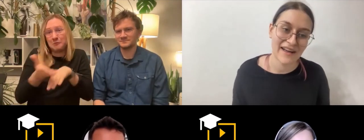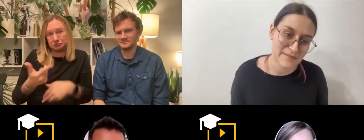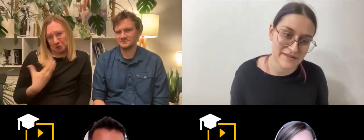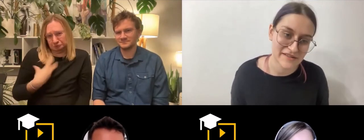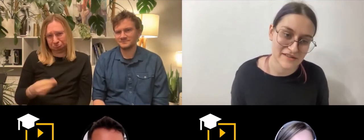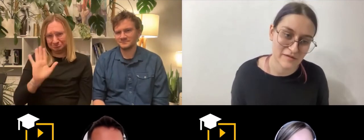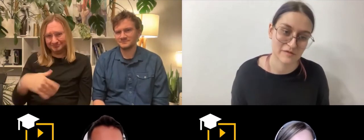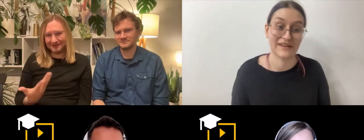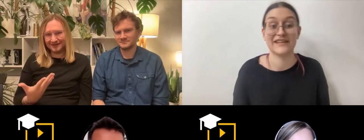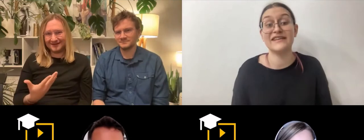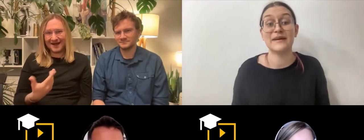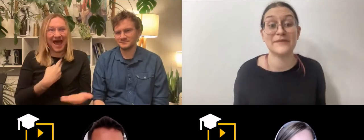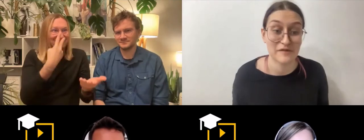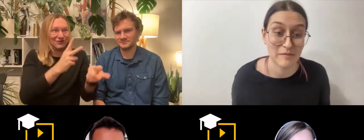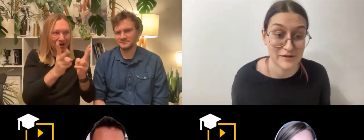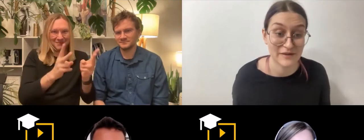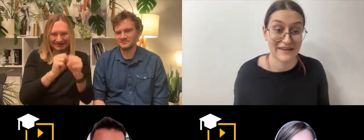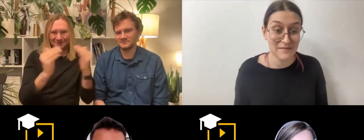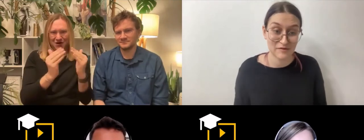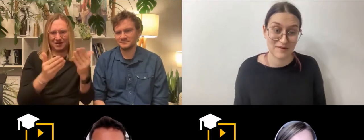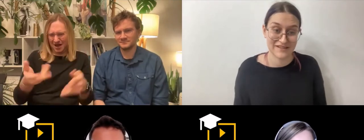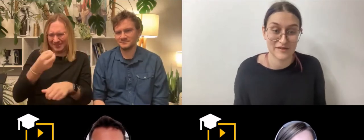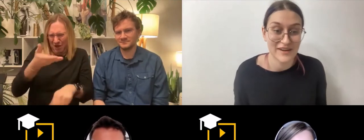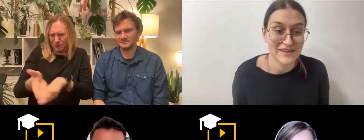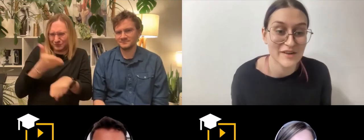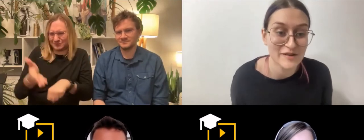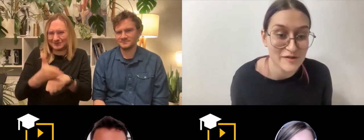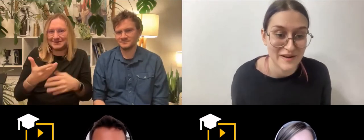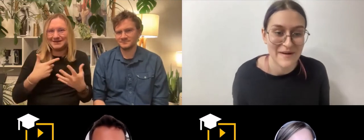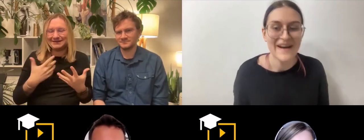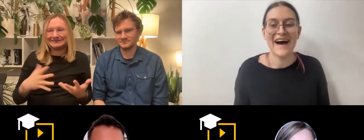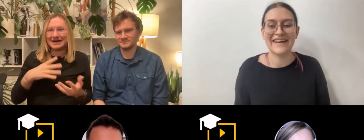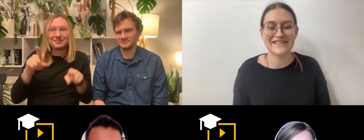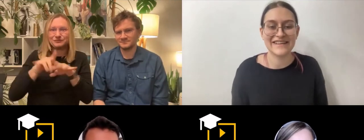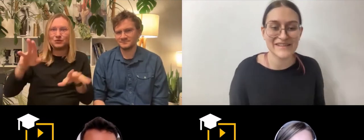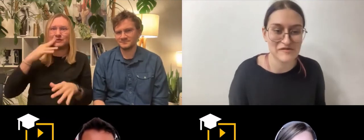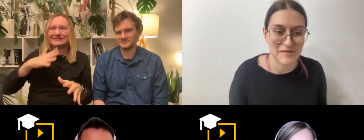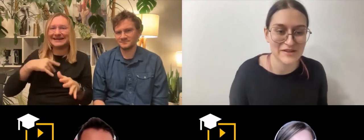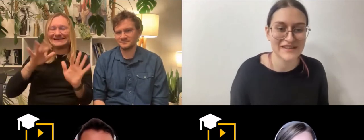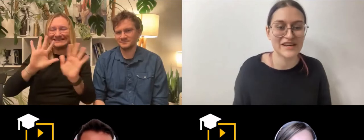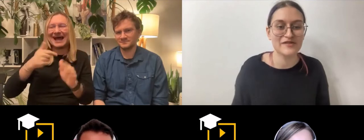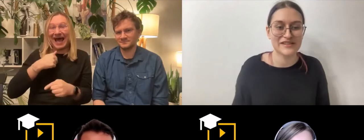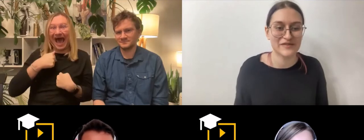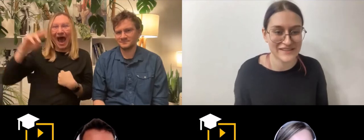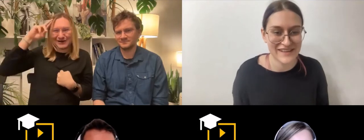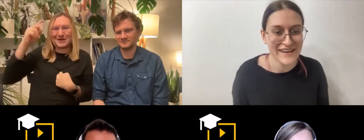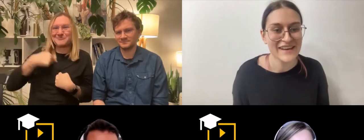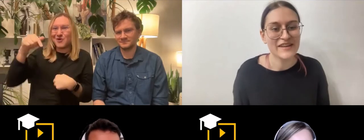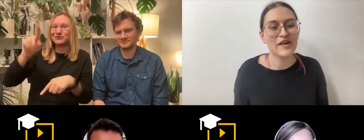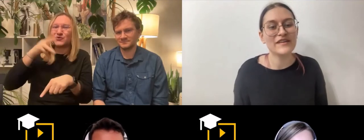napisy są już tutaj. Jeżeli napisy są opóźnione, a nie ma tłumacza, no to ja tego nie odczuwam. A jeżeli jest tłumacz, to ja cały czas to widzę. No i